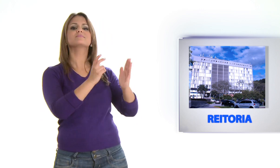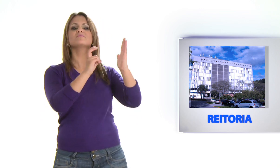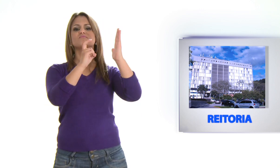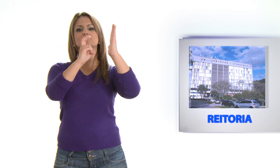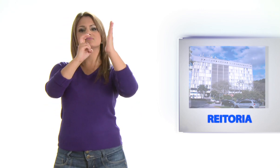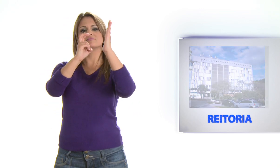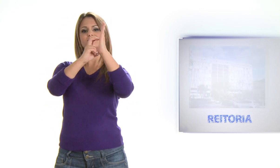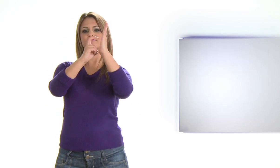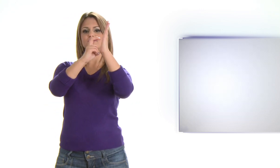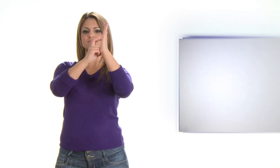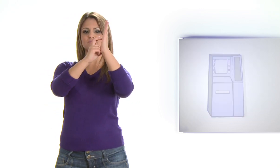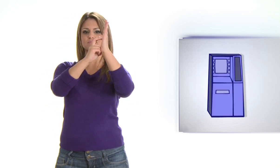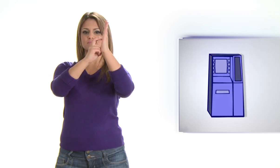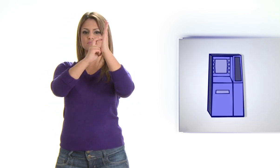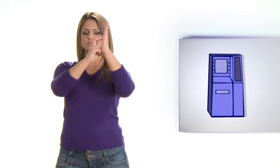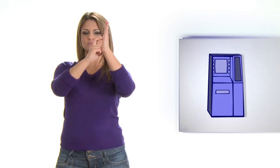Caixa Caixa